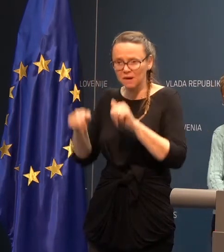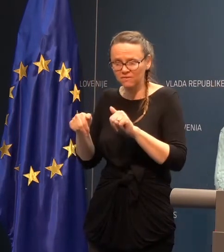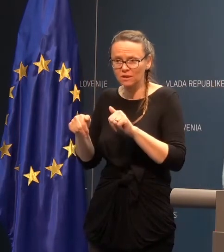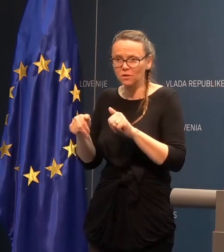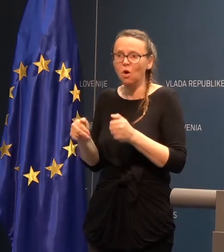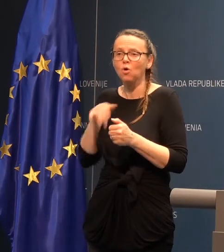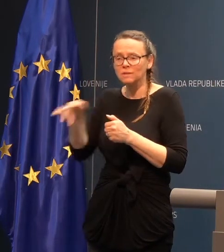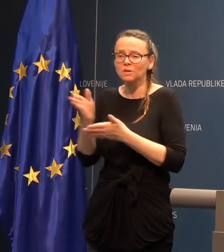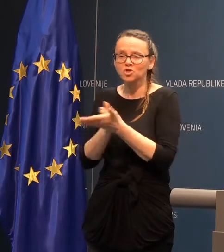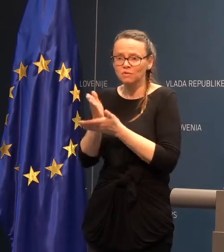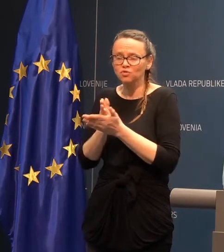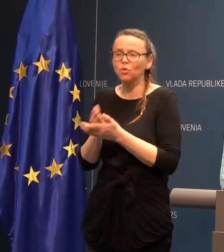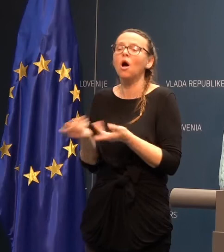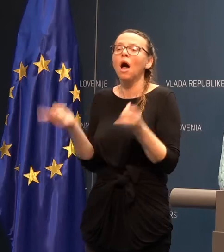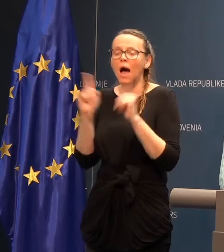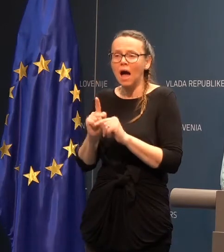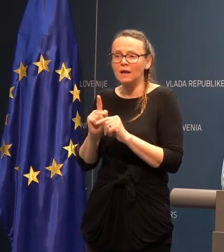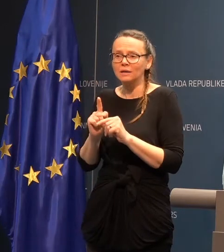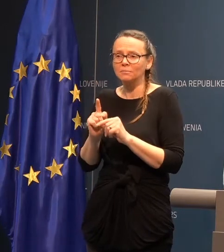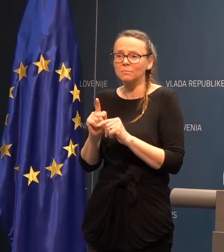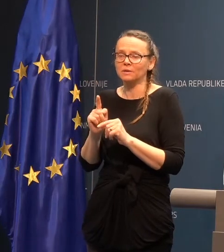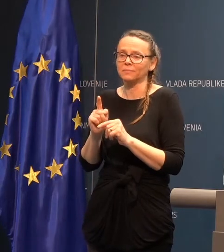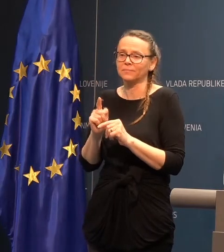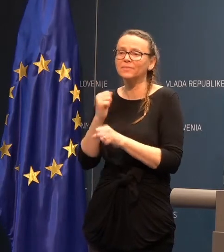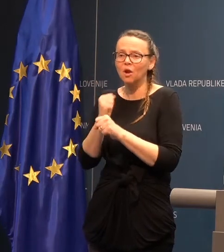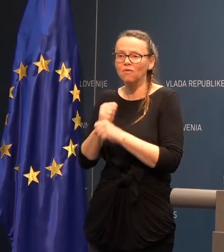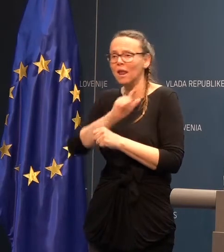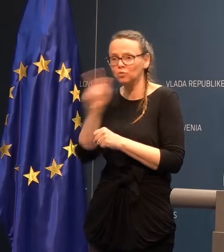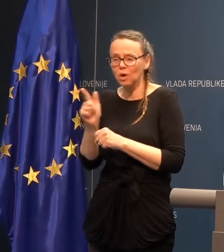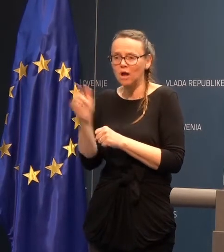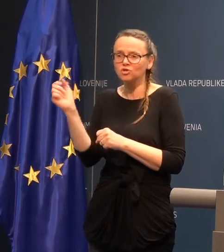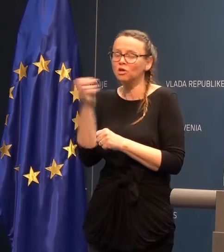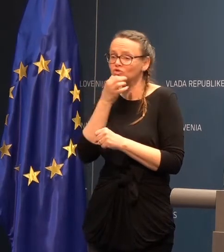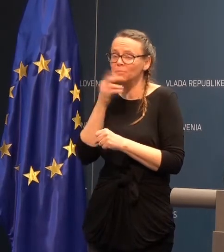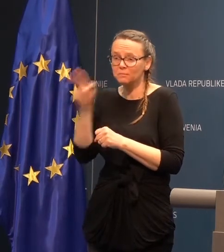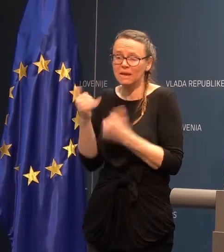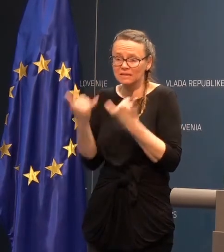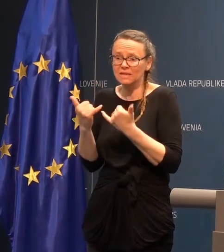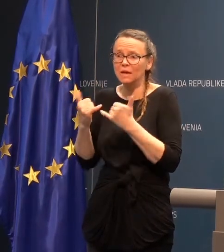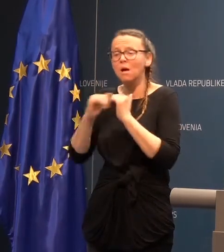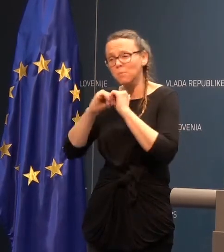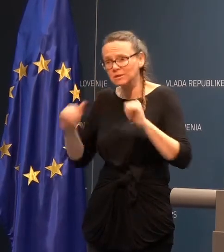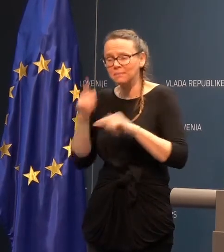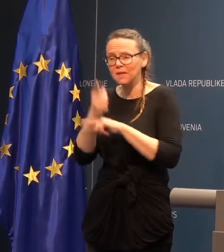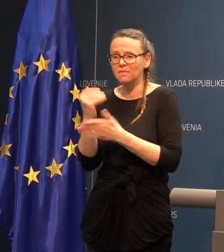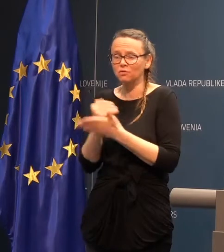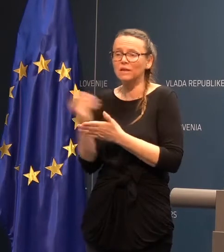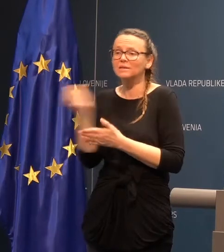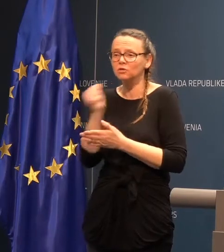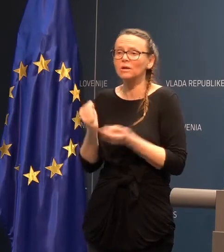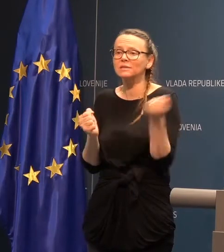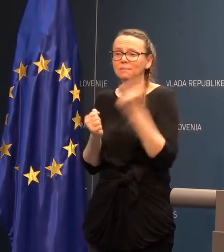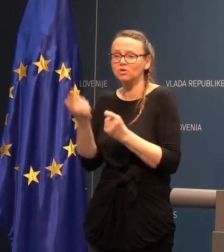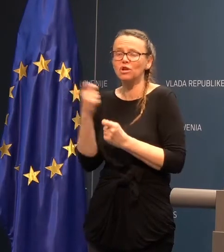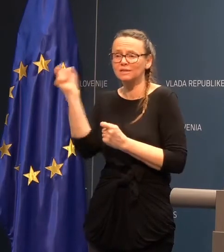če bi obvestila dost ta bila v Italiji. Temu, da nista imela simptomov, oziroma bo za zdravstvene delovce zdaj veljala takšna izjema, takšni dodatni ukrepi, ker vidimo, da je